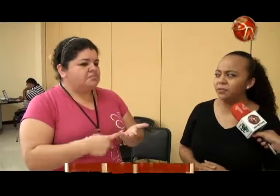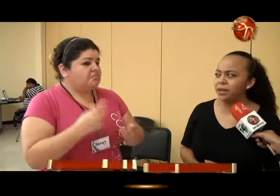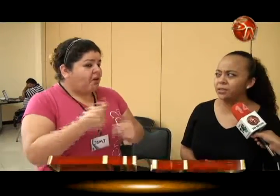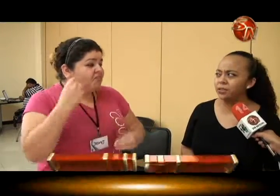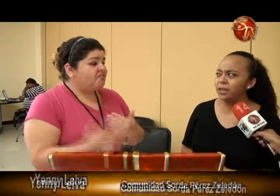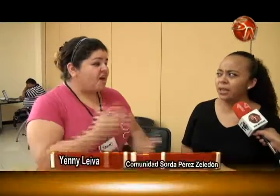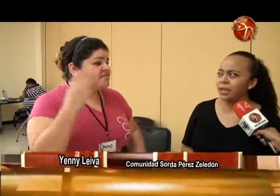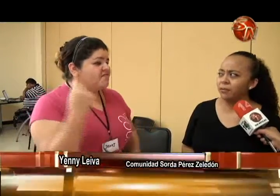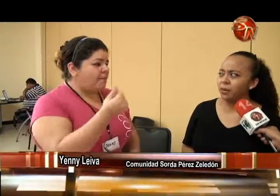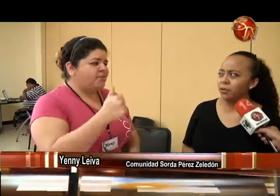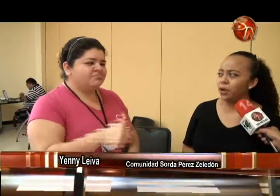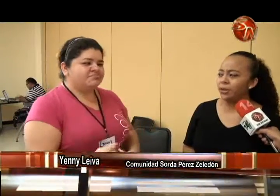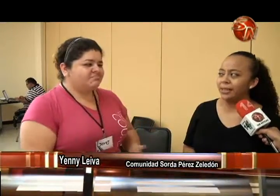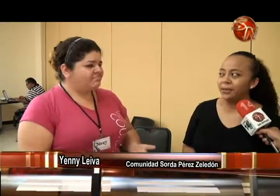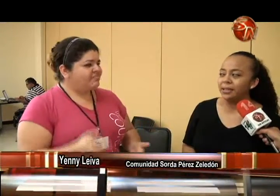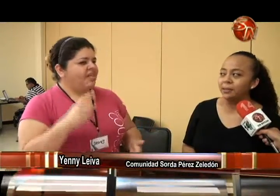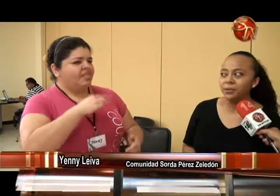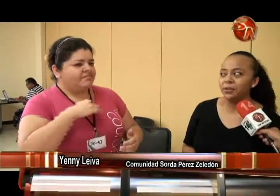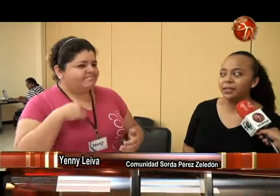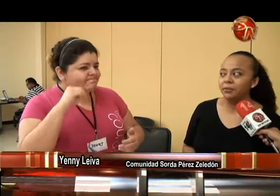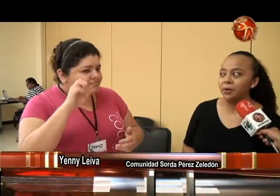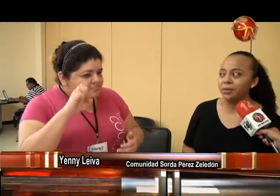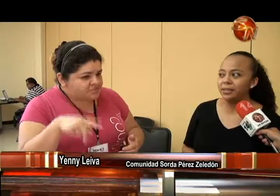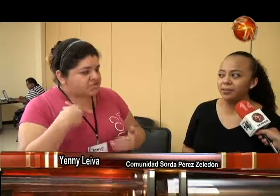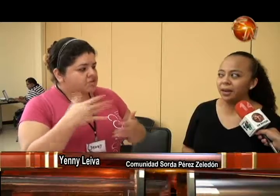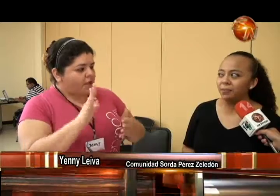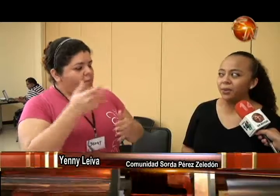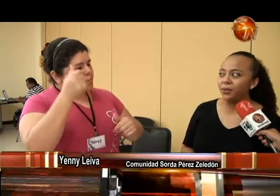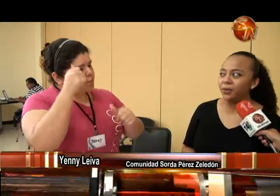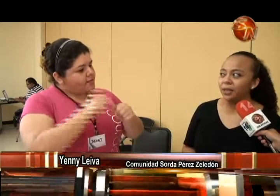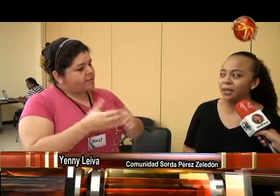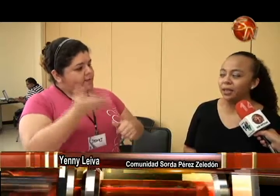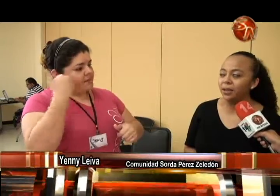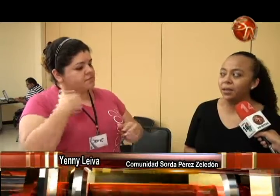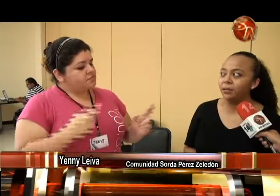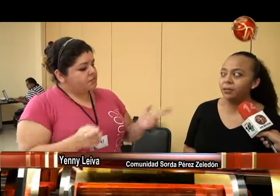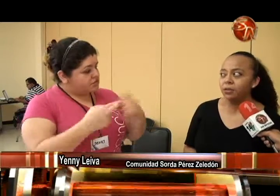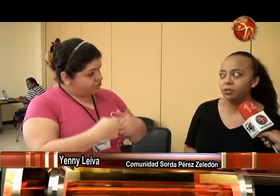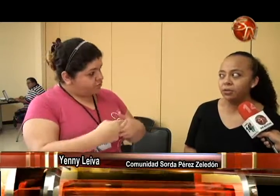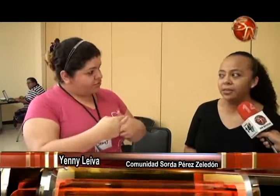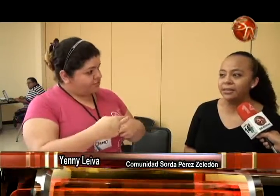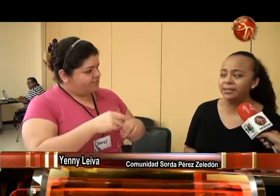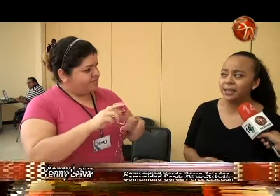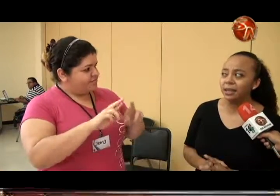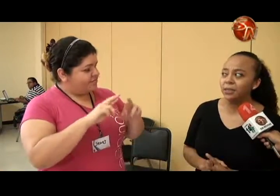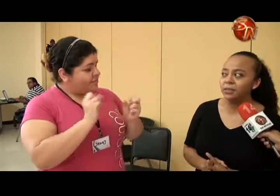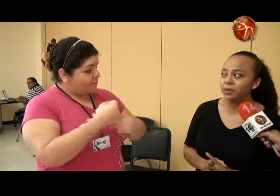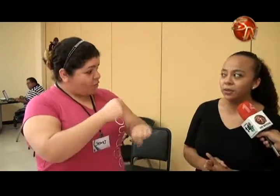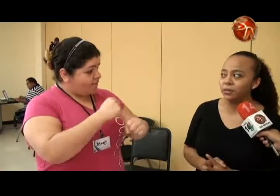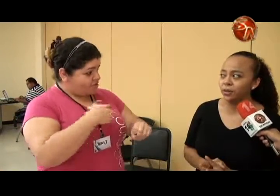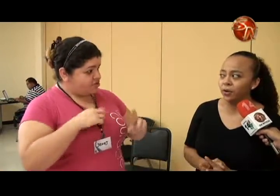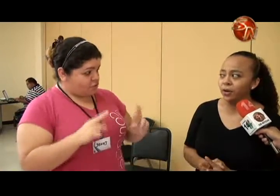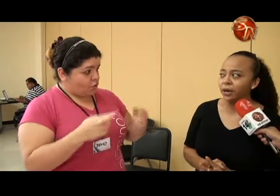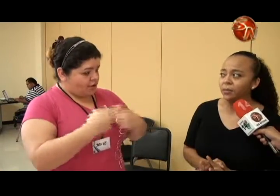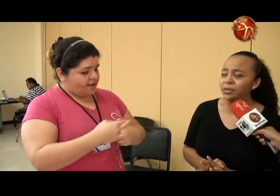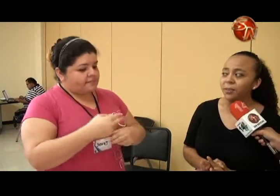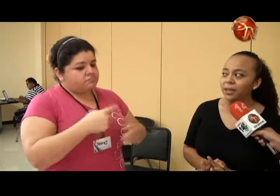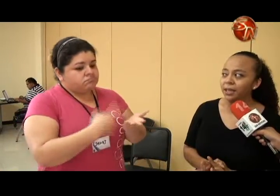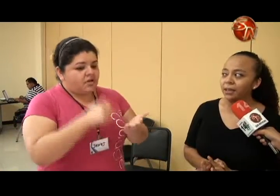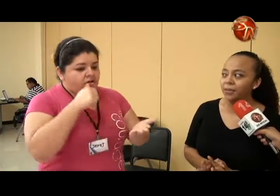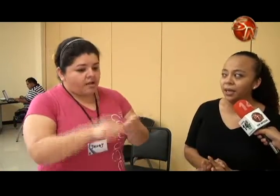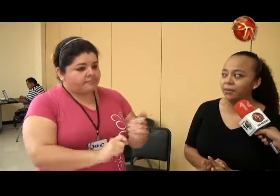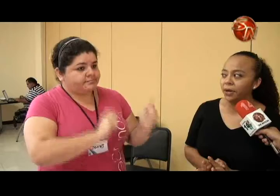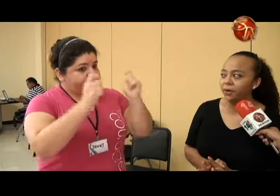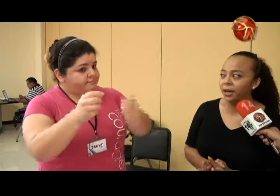muchísimos esfuerzos, reuniones, que a veces las personas quieren reunirse rápido, ¿verdad?, y nosotros insistir en el Ministerio de Educación, en la